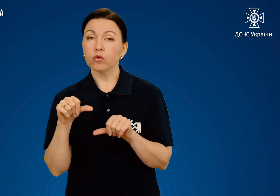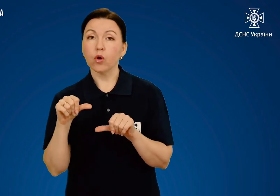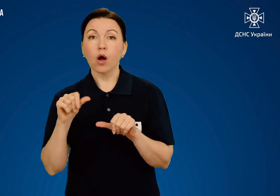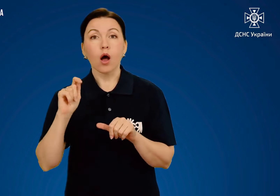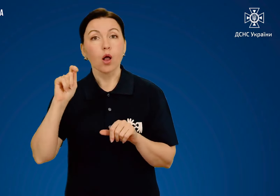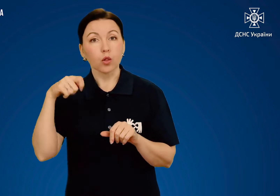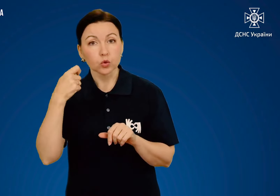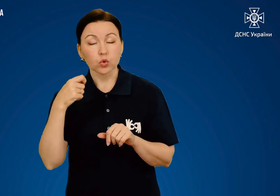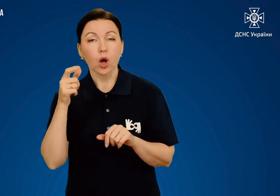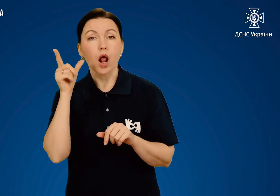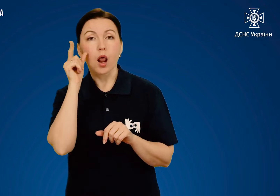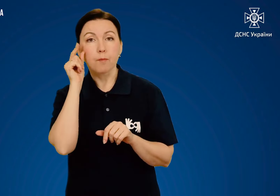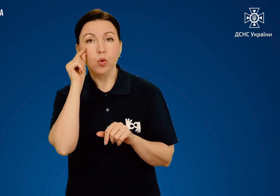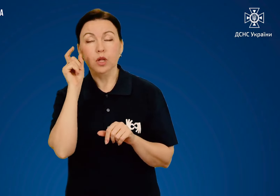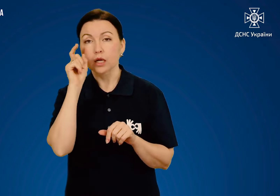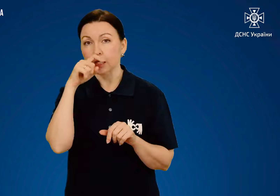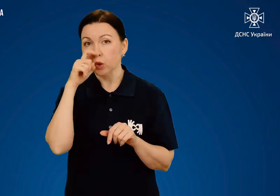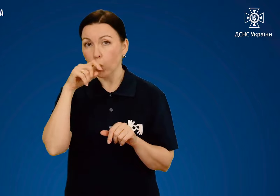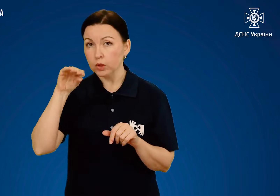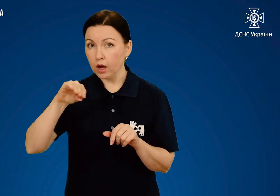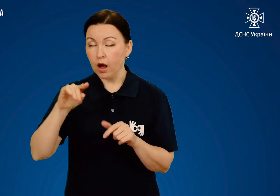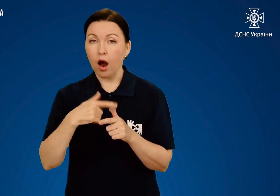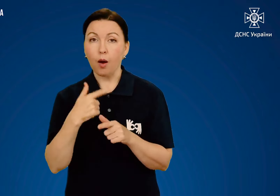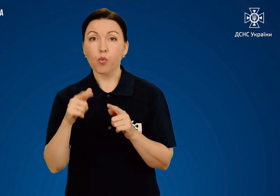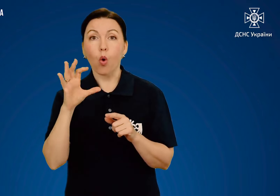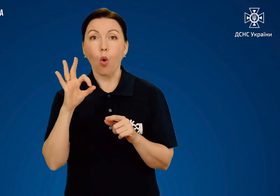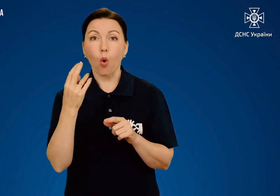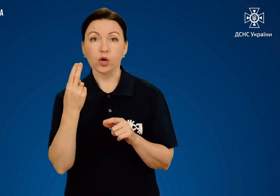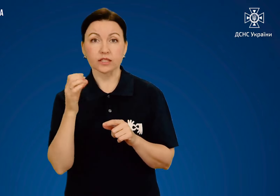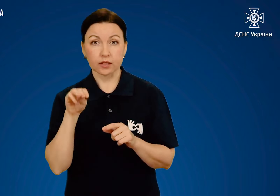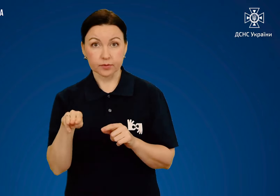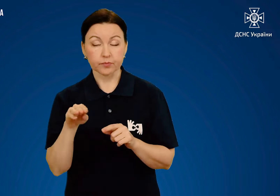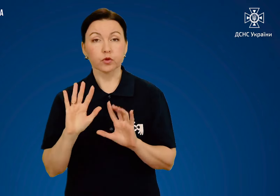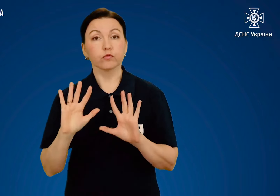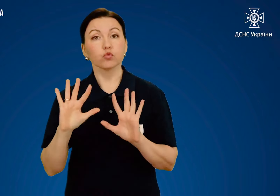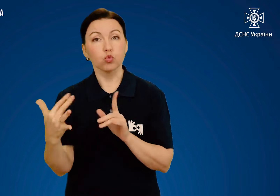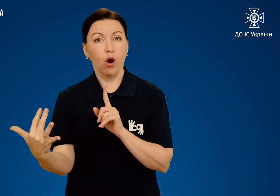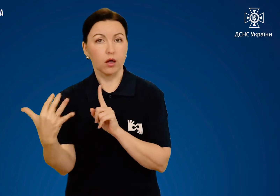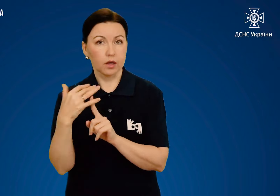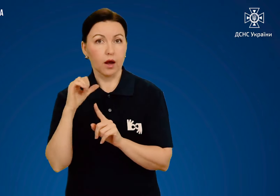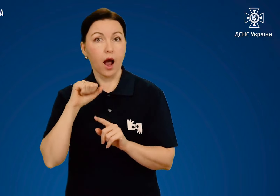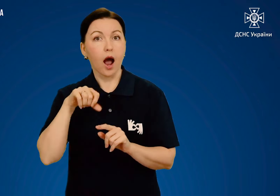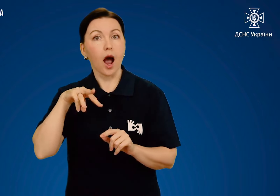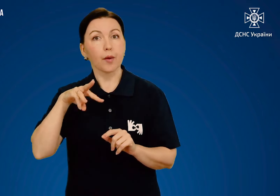ложку лимонної кислоти або оцту у разі атаки аміаком.